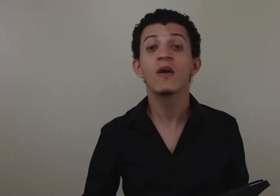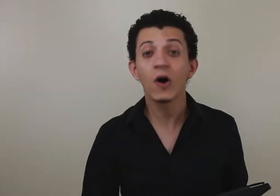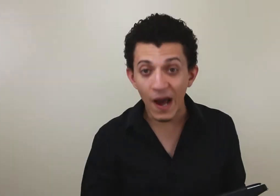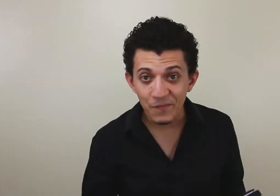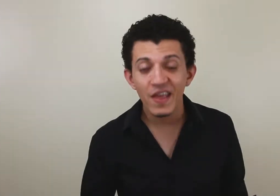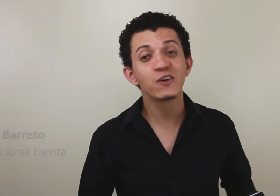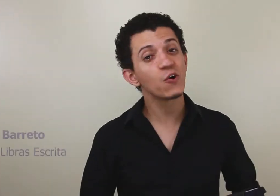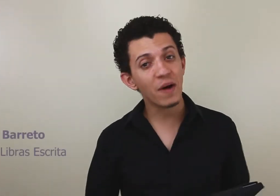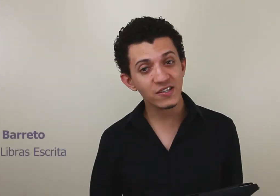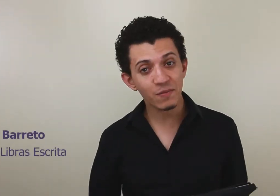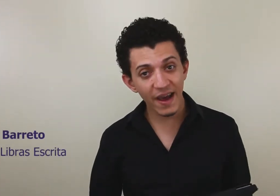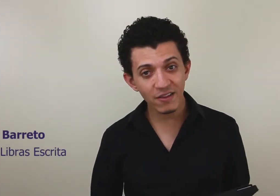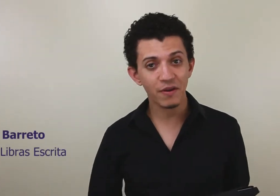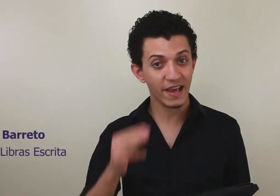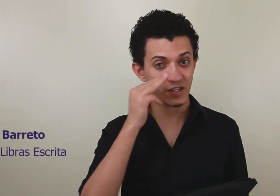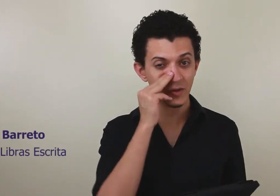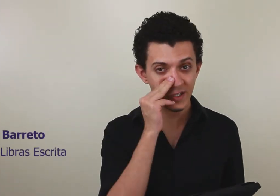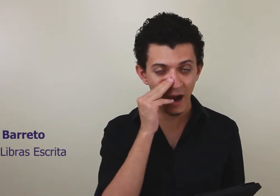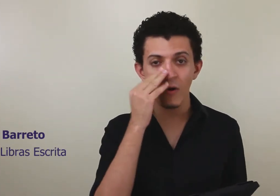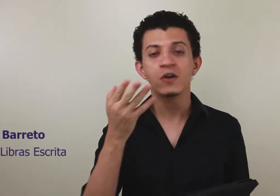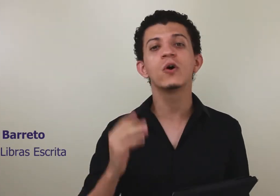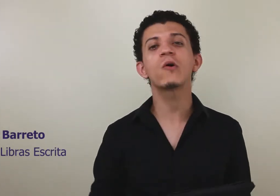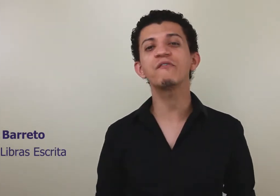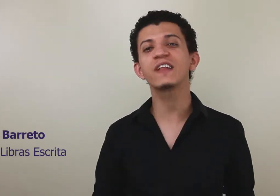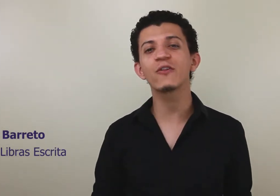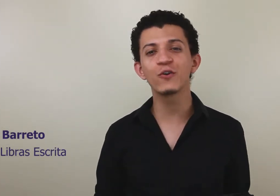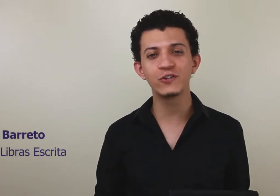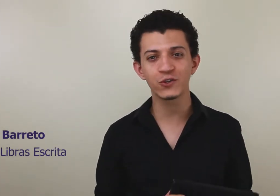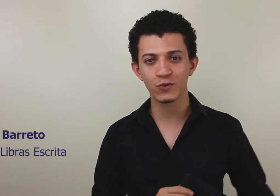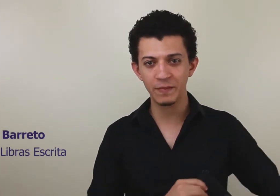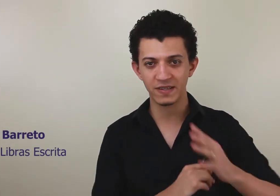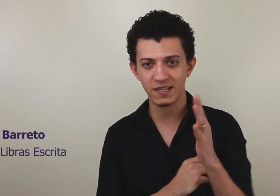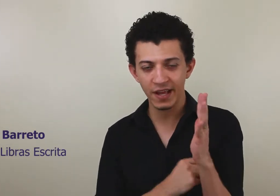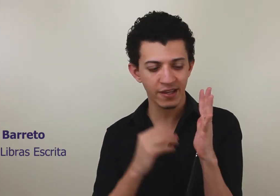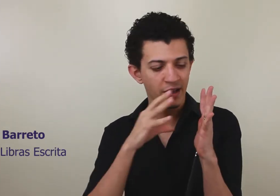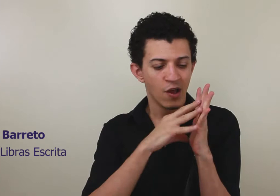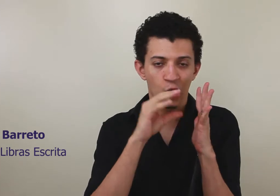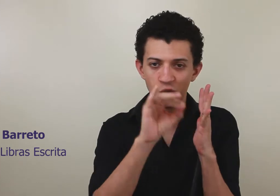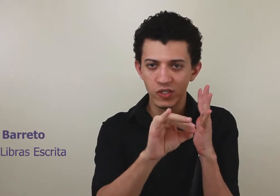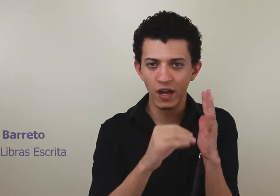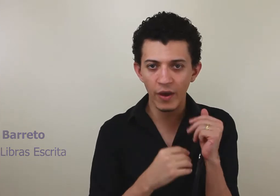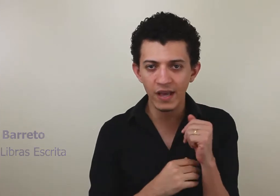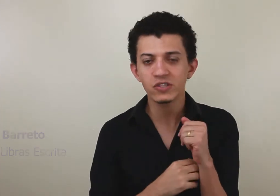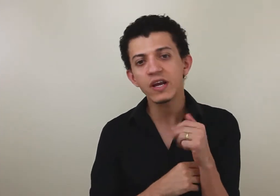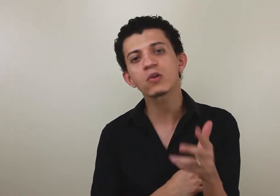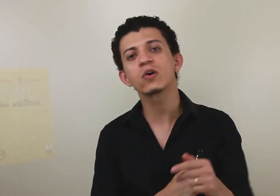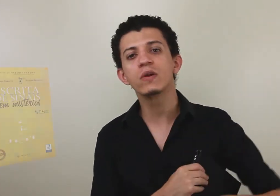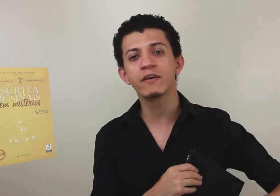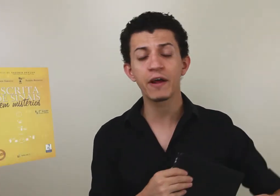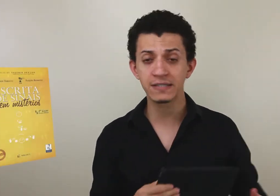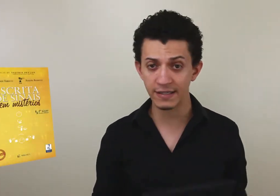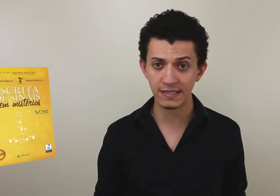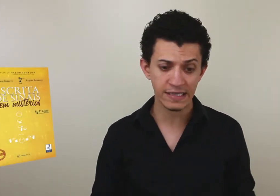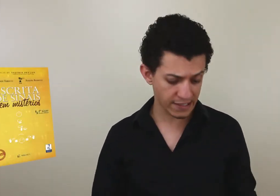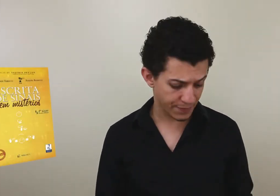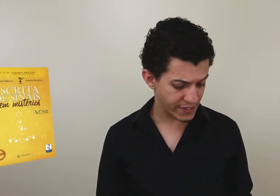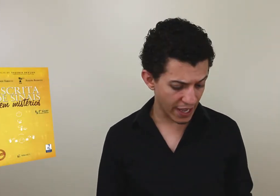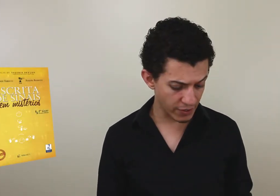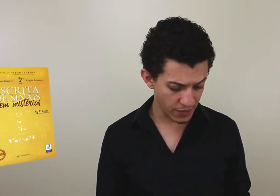Olá, eu sou o Maxson Barreto, esse é o meu sinal, sou o cofundador do Instituto Libra Escrita, cujo sinal é esse, e autor do livro Escrita de Sinais Sem Mistérios.